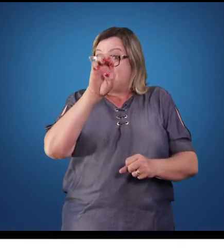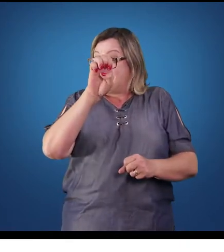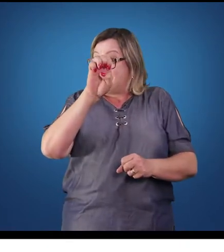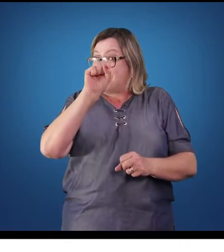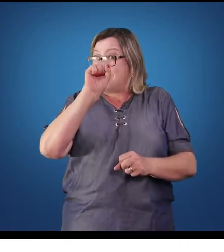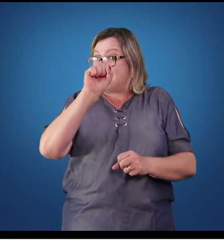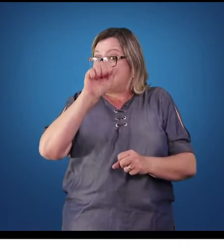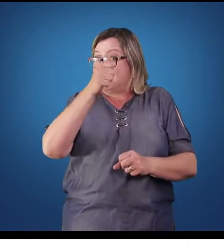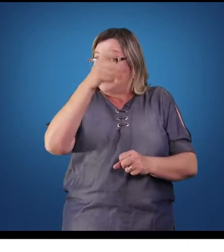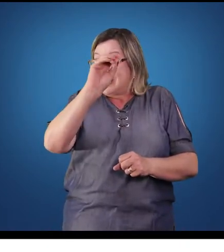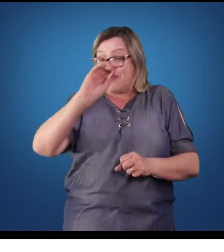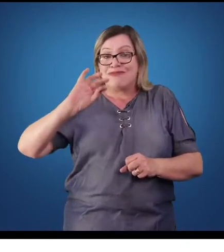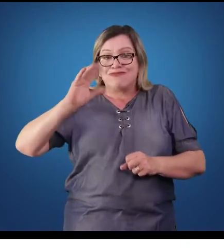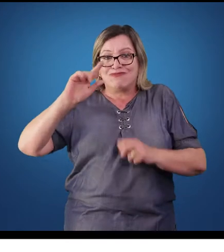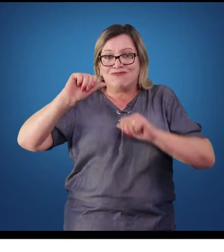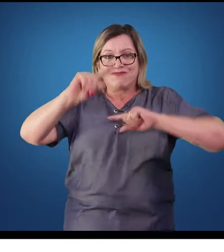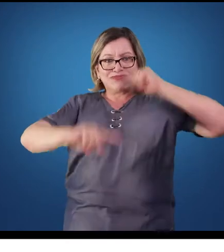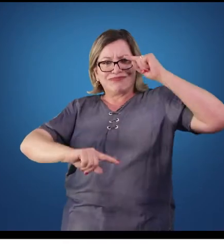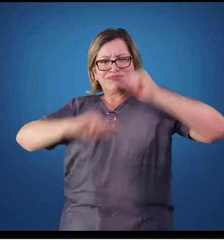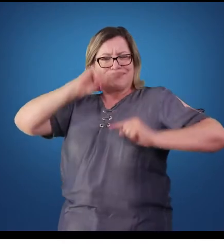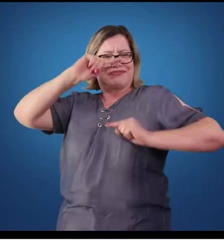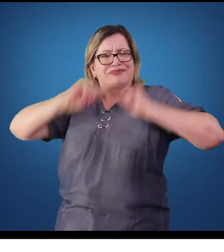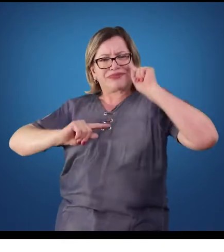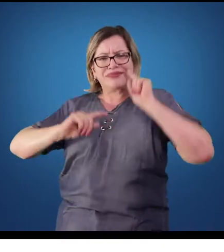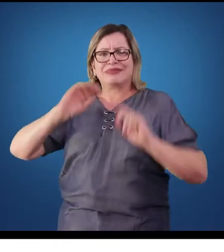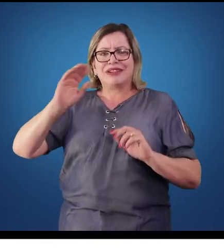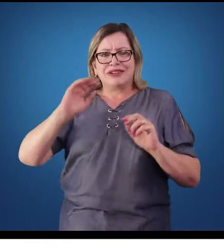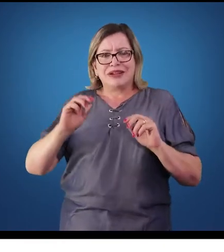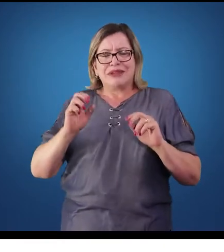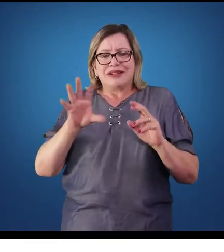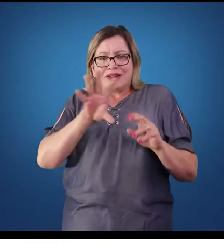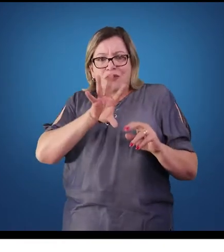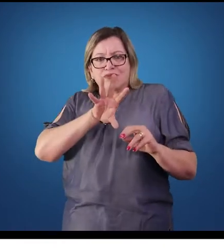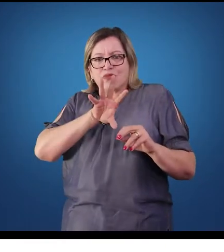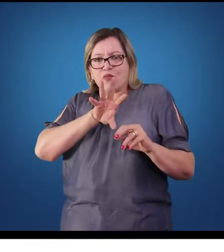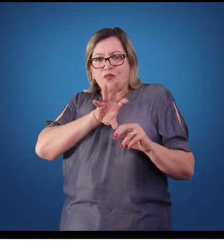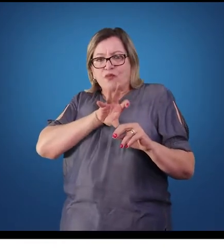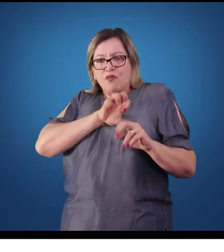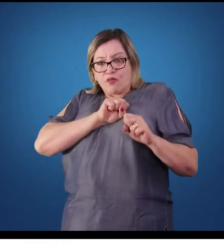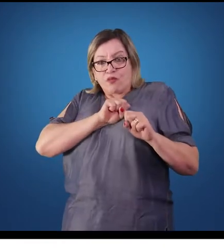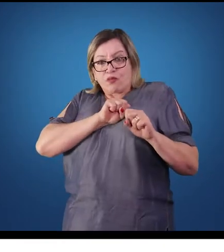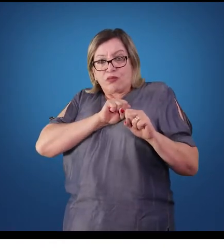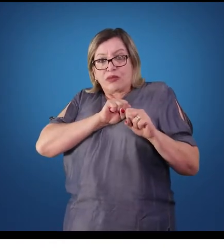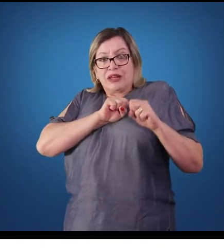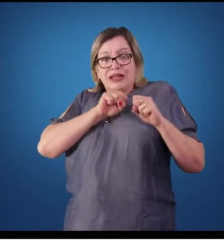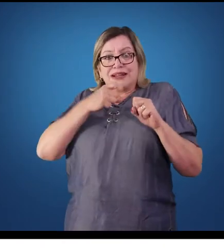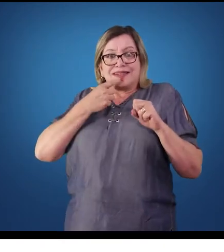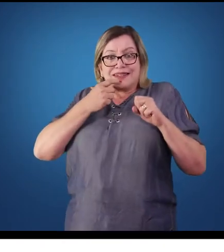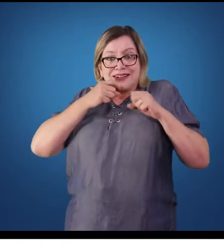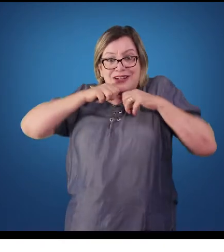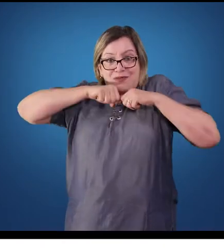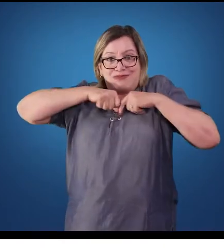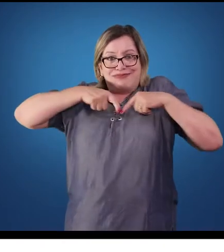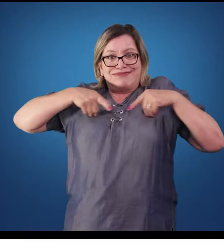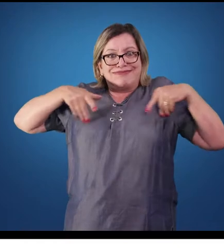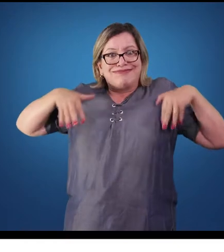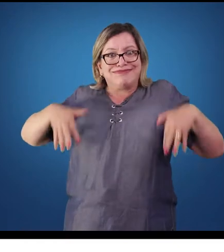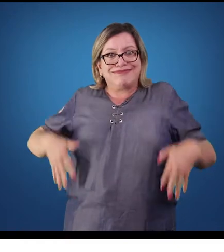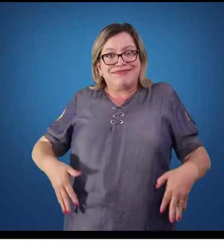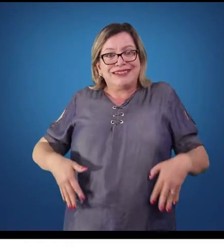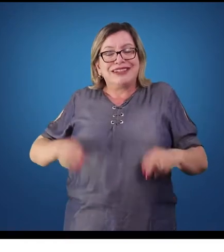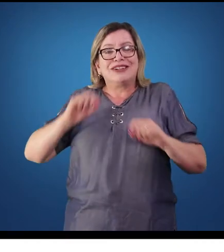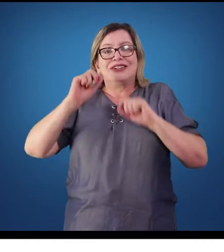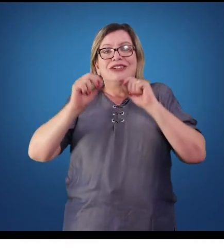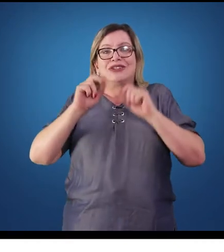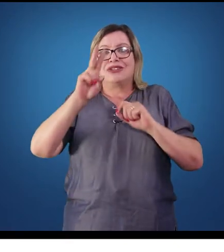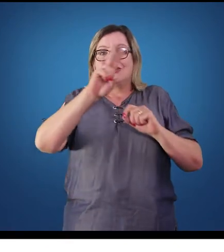ventrículos se contraem, eles esperem o sangue para todo o corpo. Essa pressão inicial, então, é